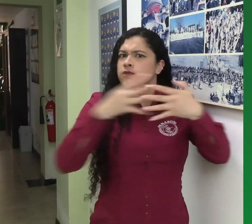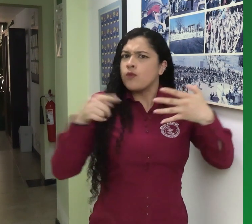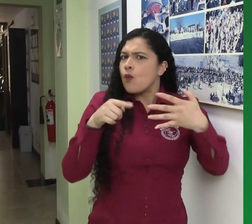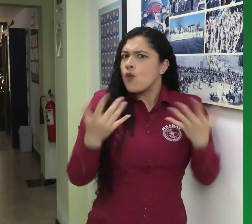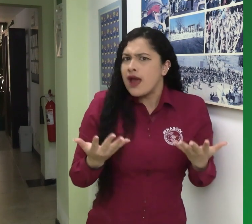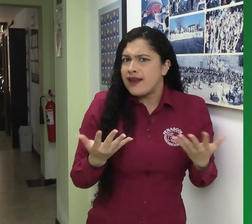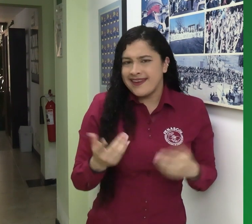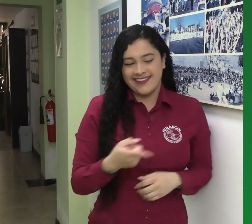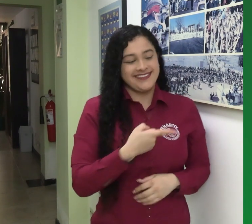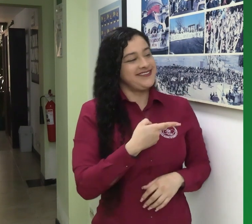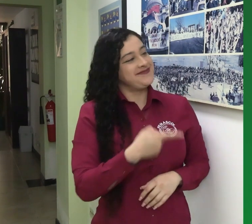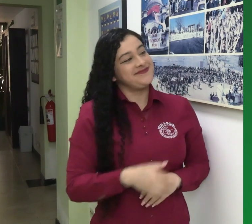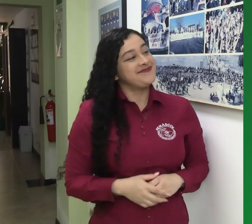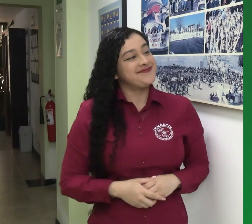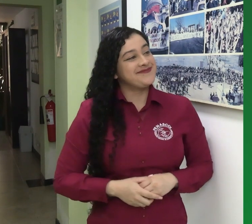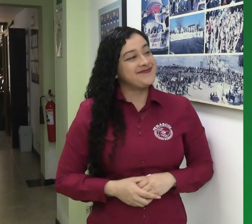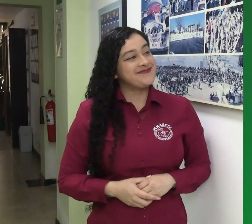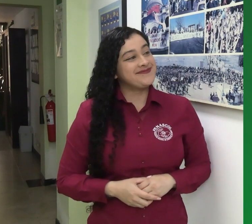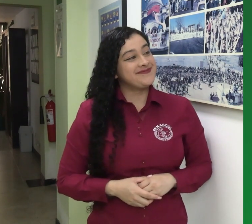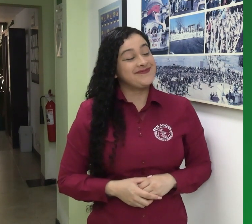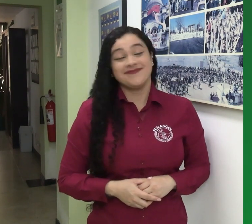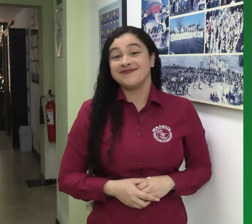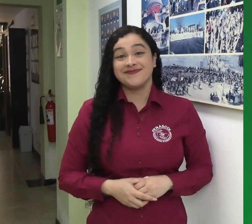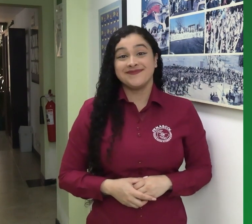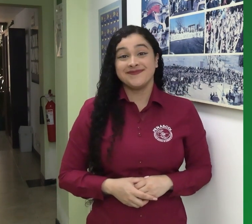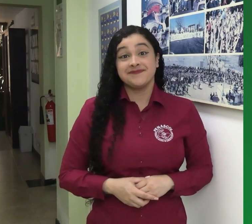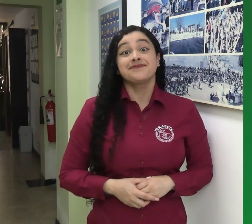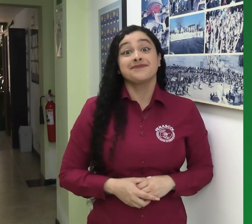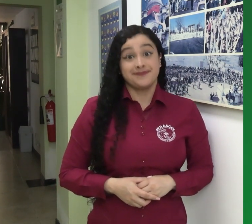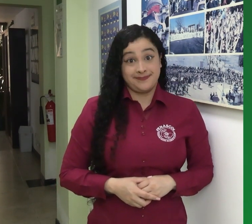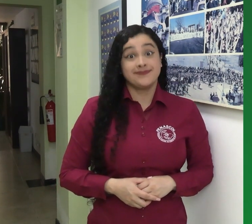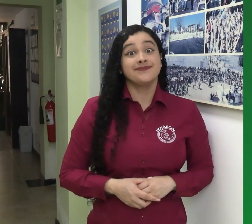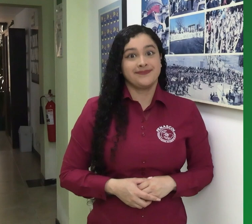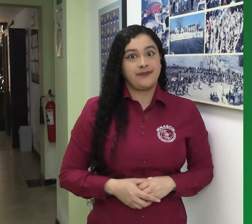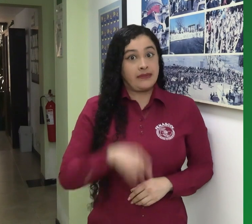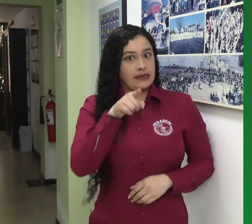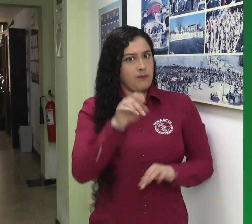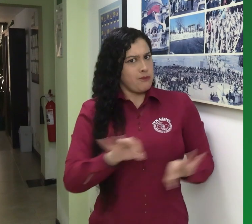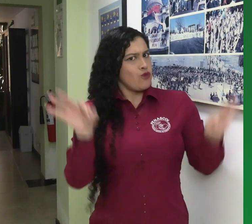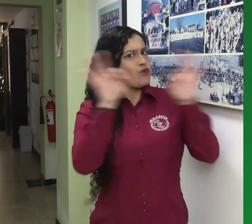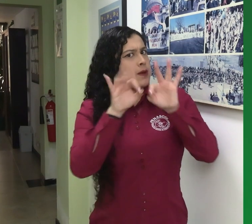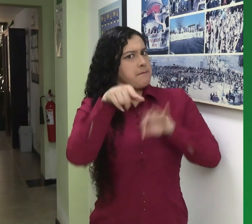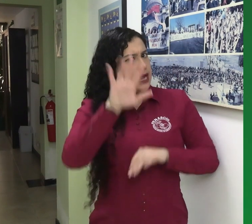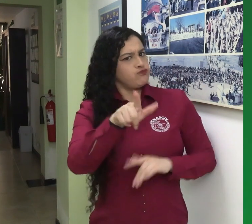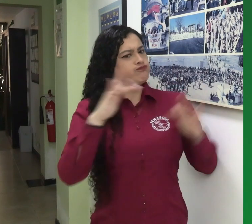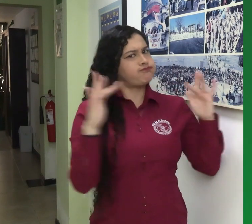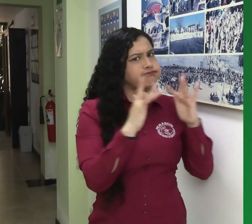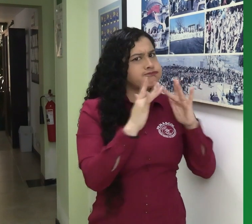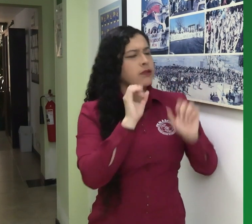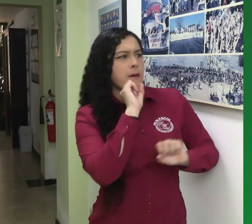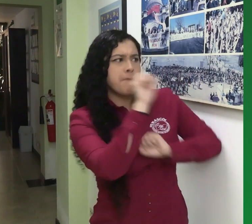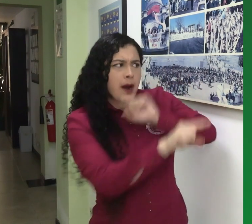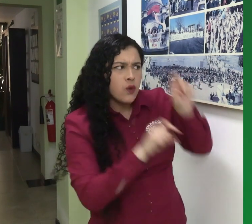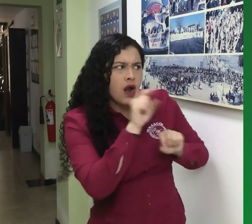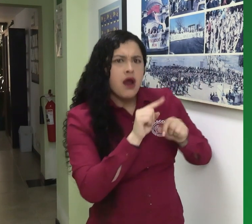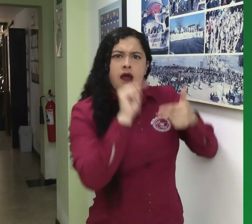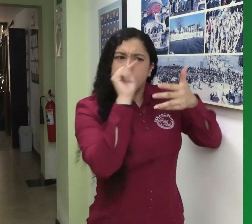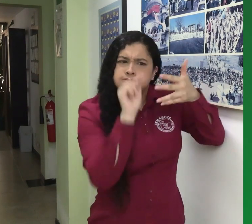El horario de atención será de 8 y 30 a.m. a 5 p.m. En este horario podrás comunicarte y el